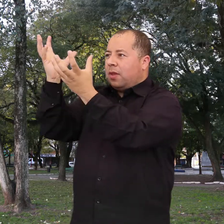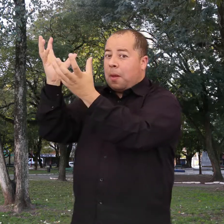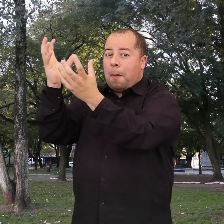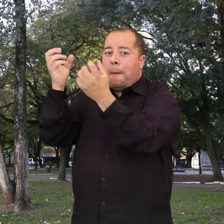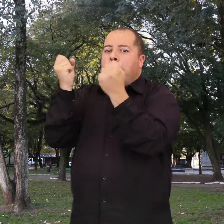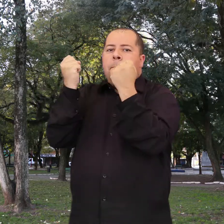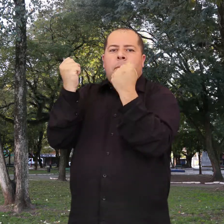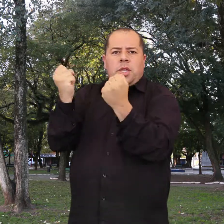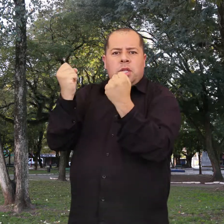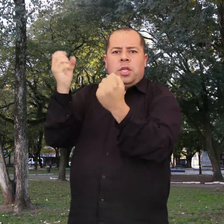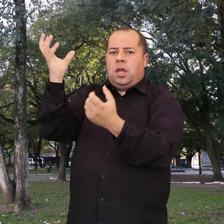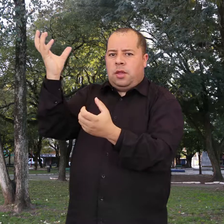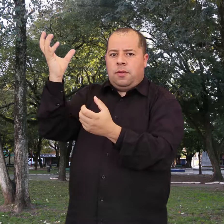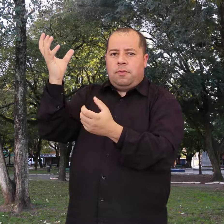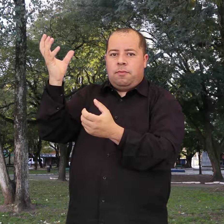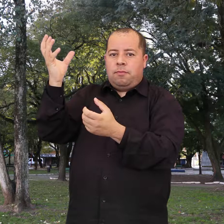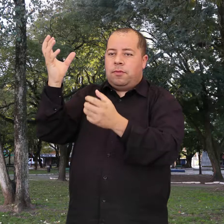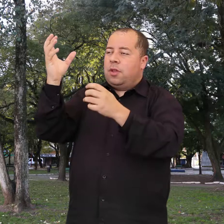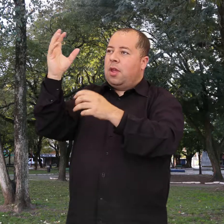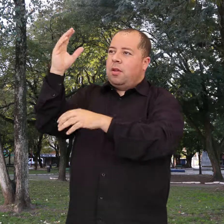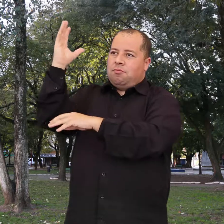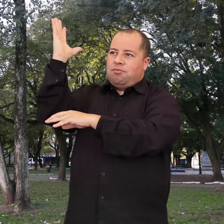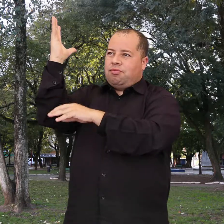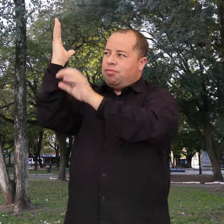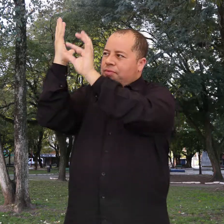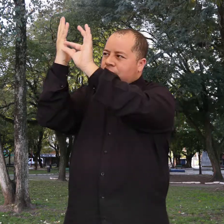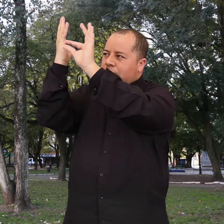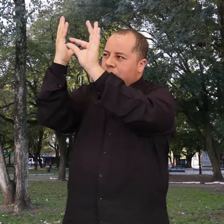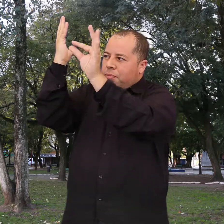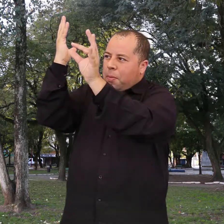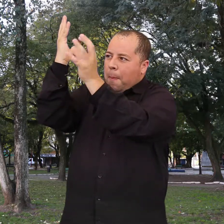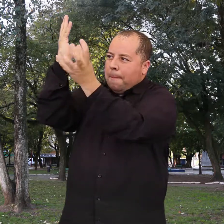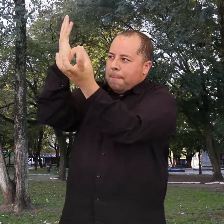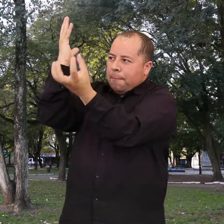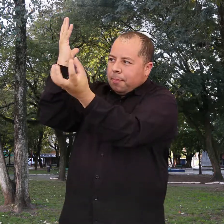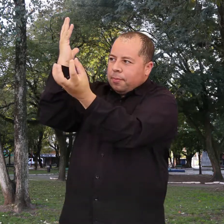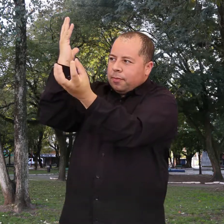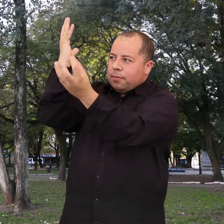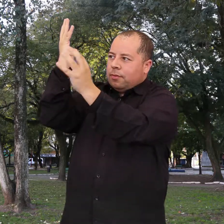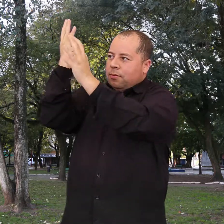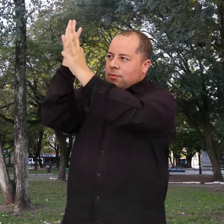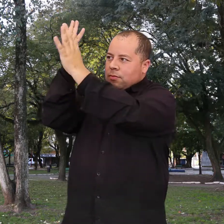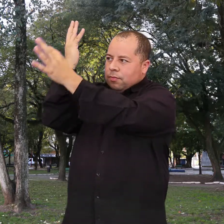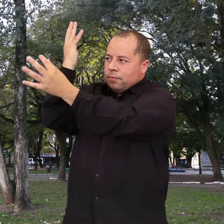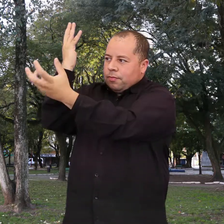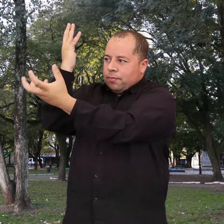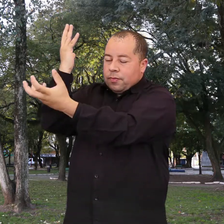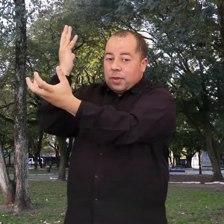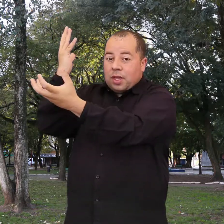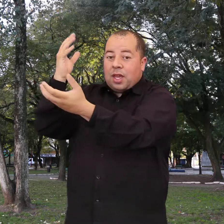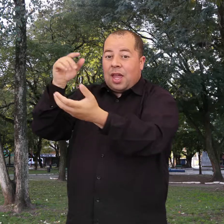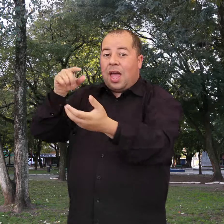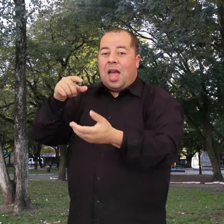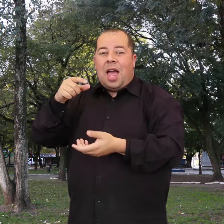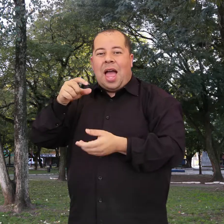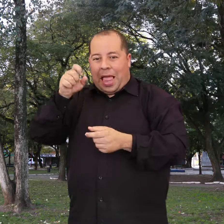chegar apesar de 5 até 10 quilos, e ficam nas extremidades de pequenos ramos laterais.